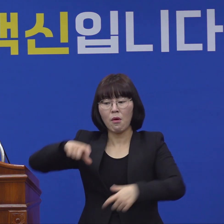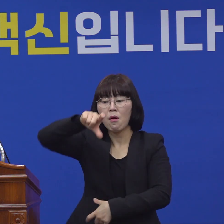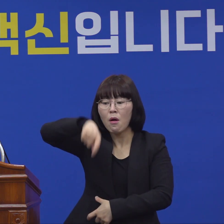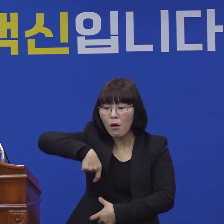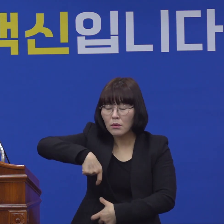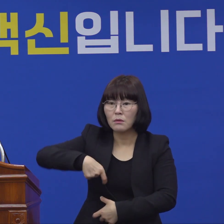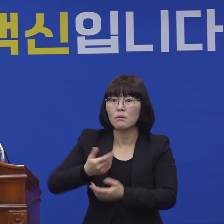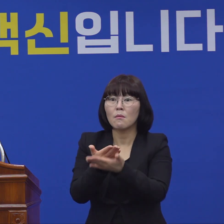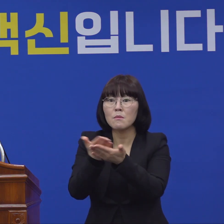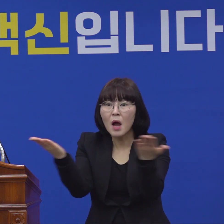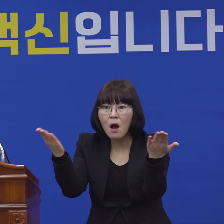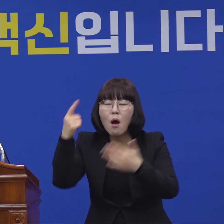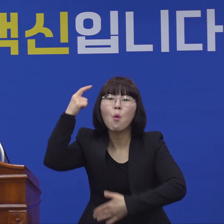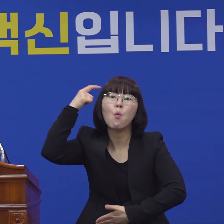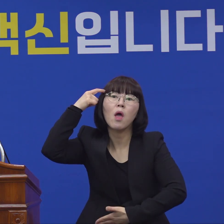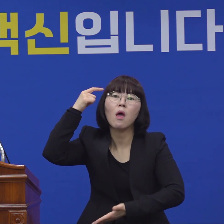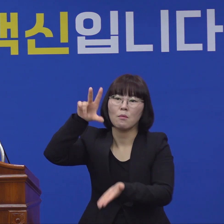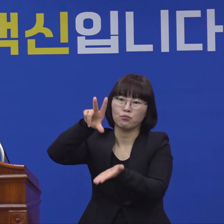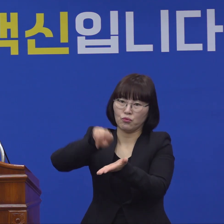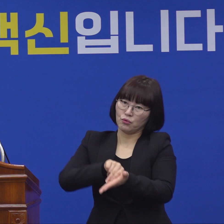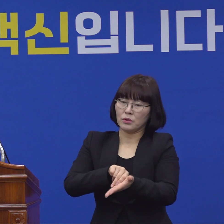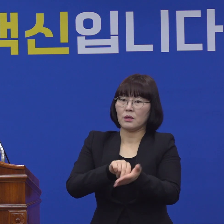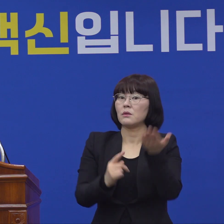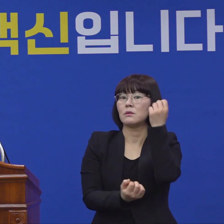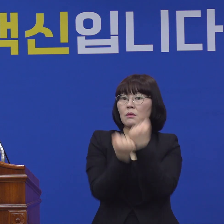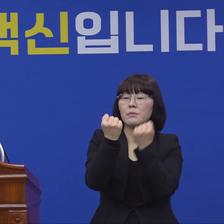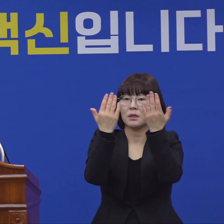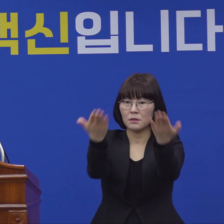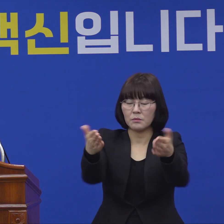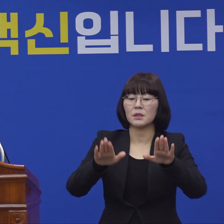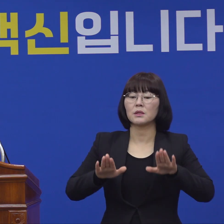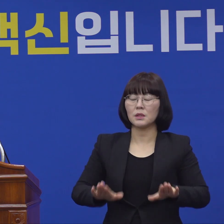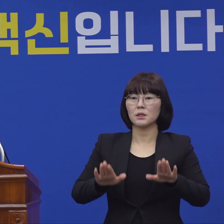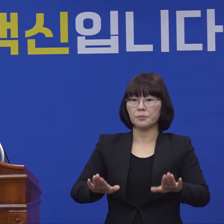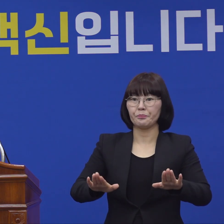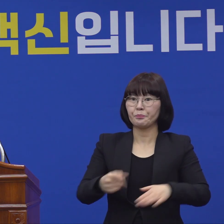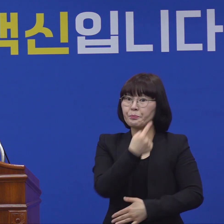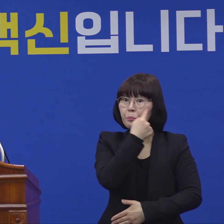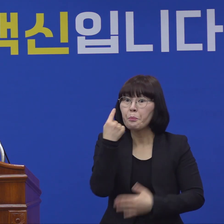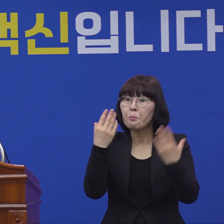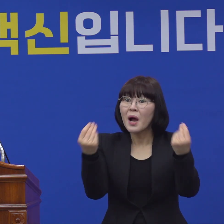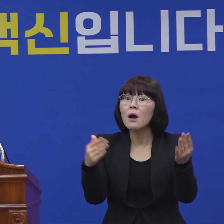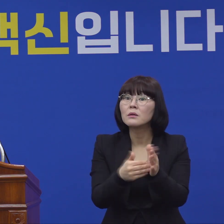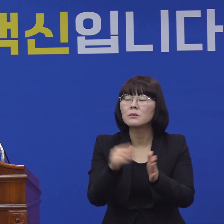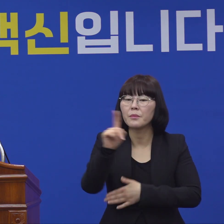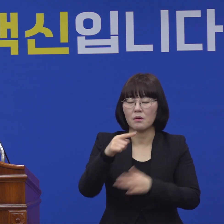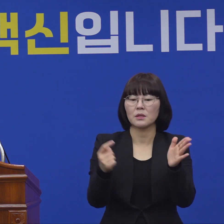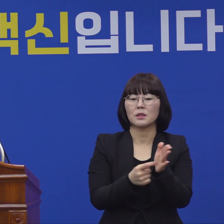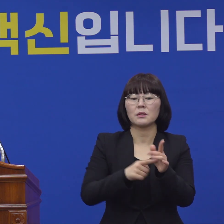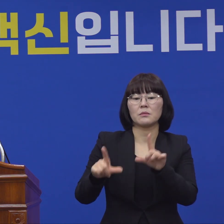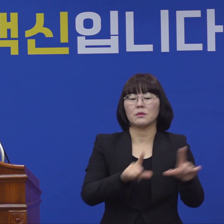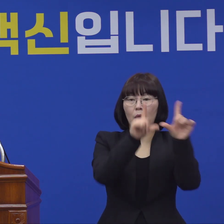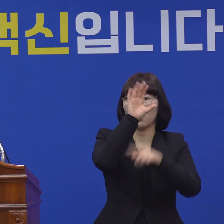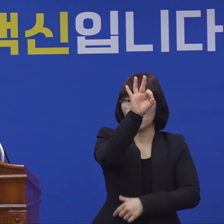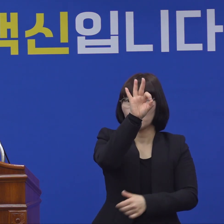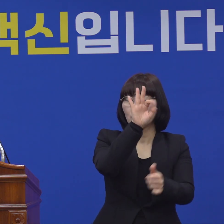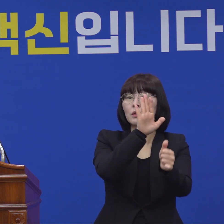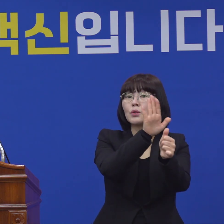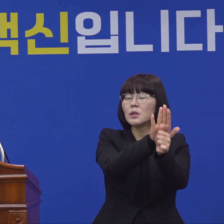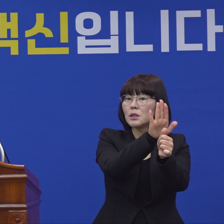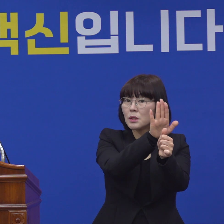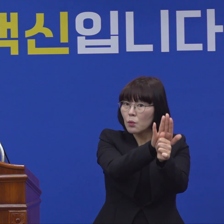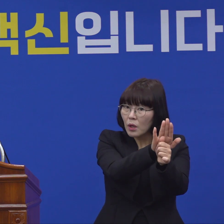지급하는가에 대한 팩트체크입니다. 지금까지 확인한 바로는 긴급생계자금 지급을 준비